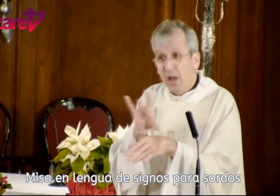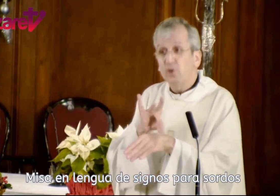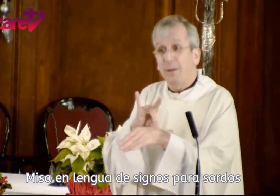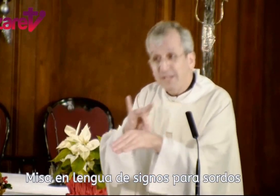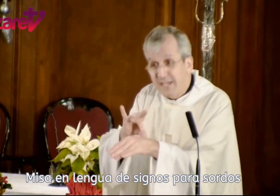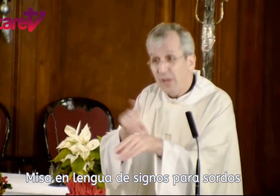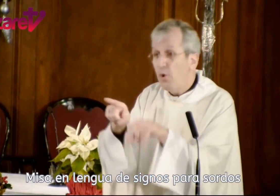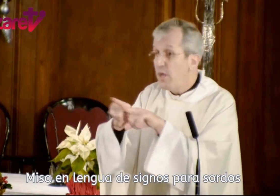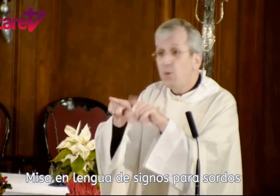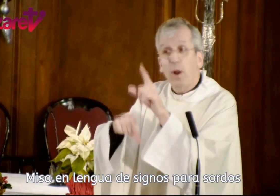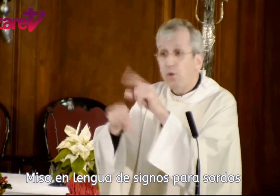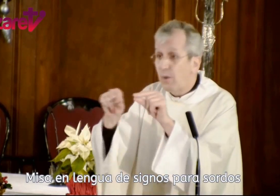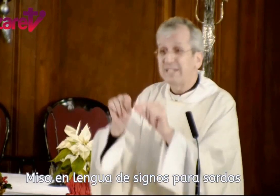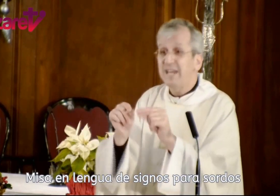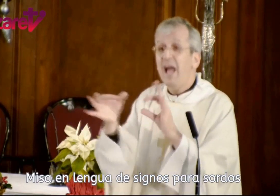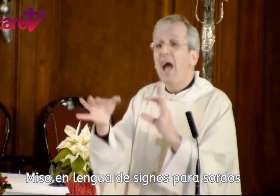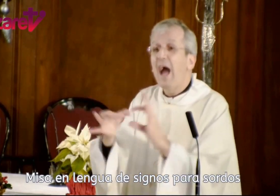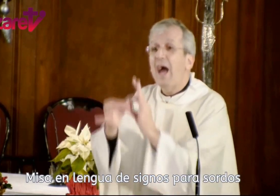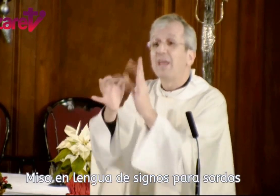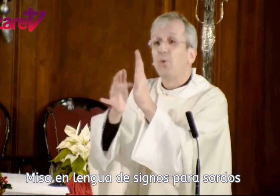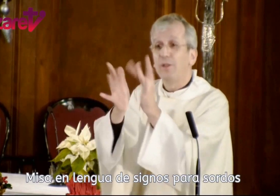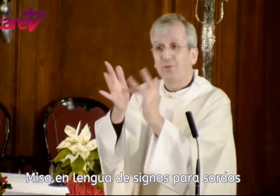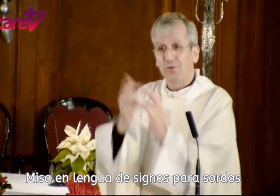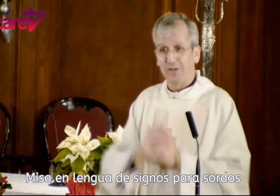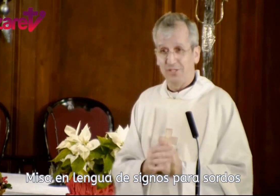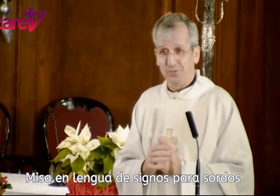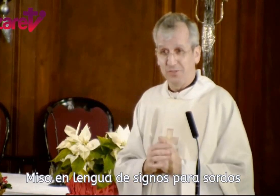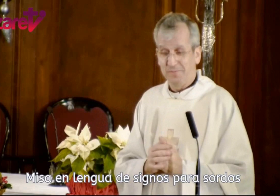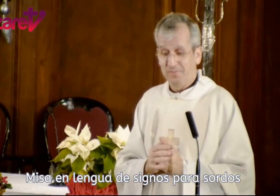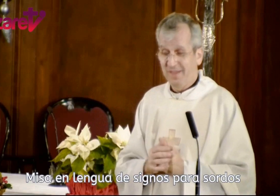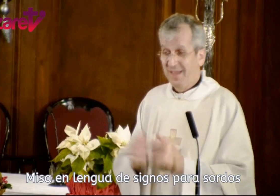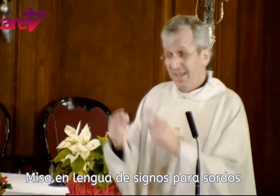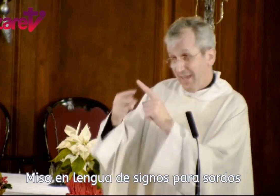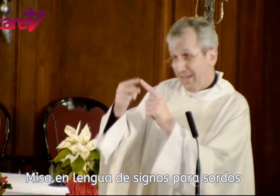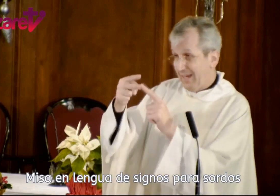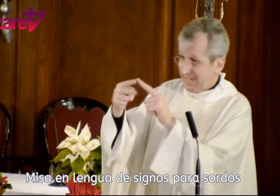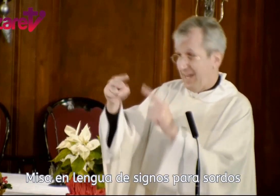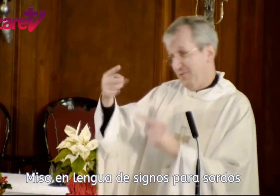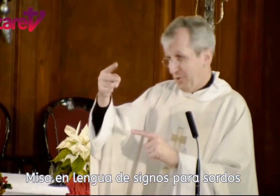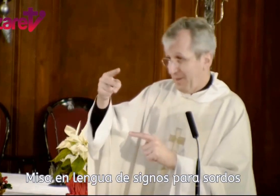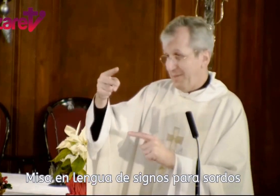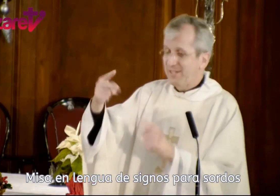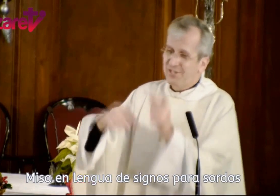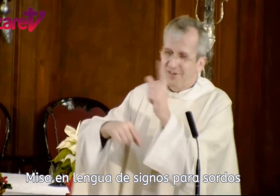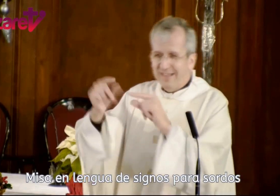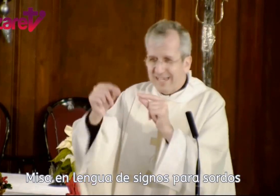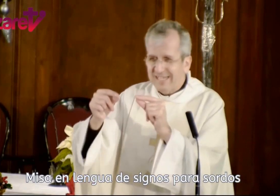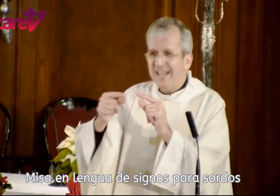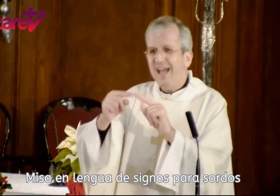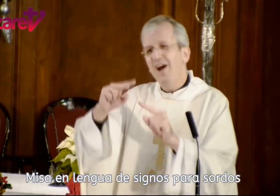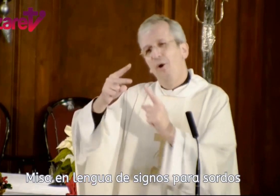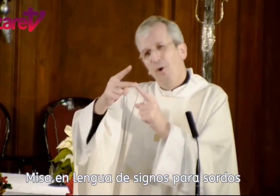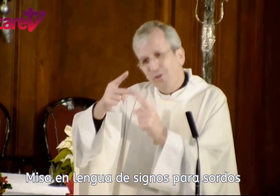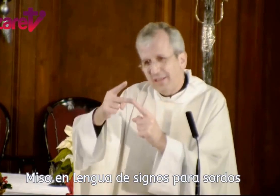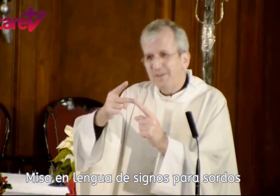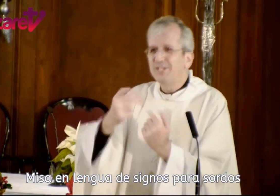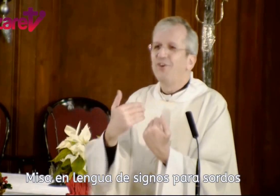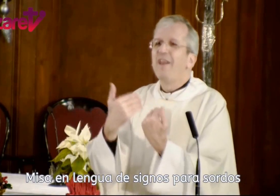los habéis guiado igual como una estrella al encuentro con Jesús. y en esa doble dimensión de estrella, otra dimensión,